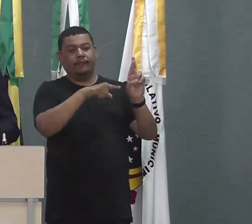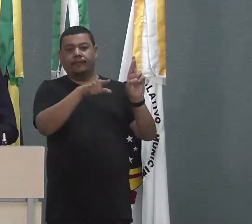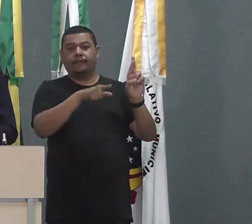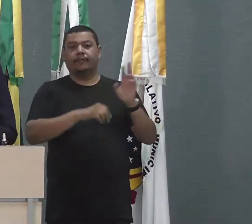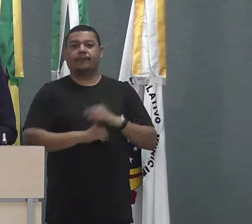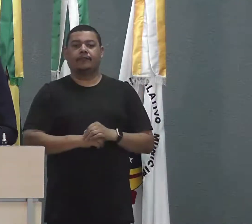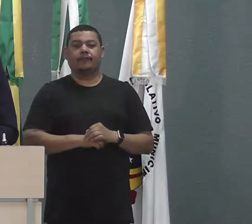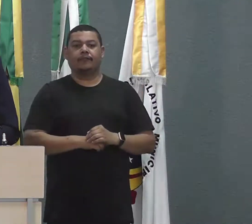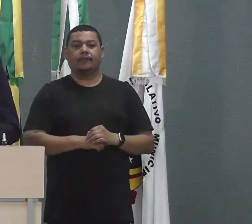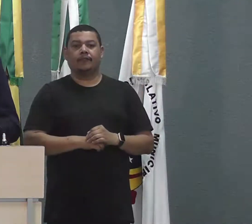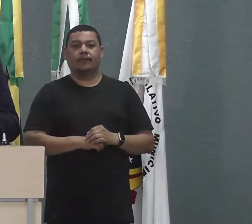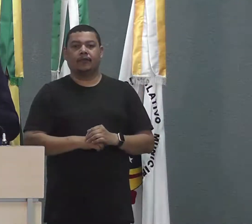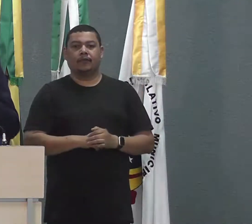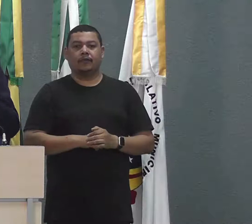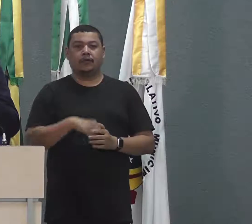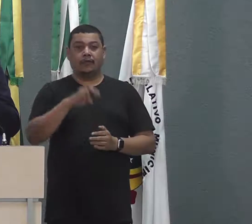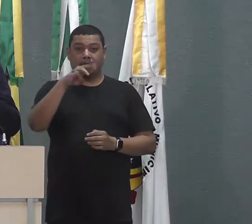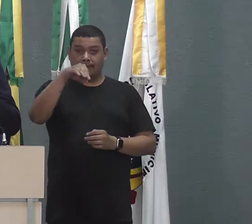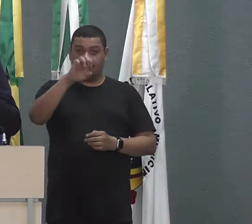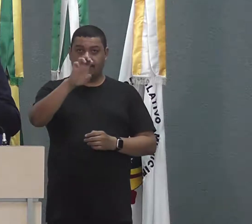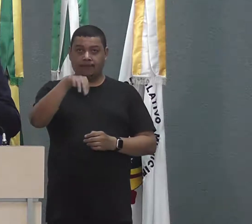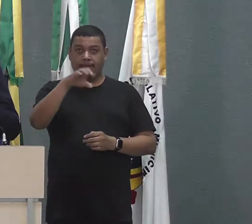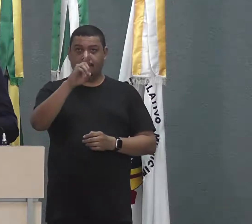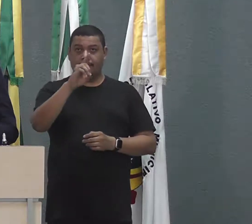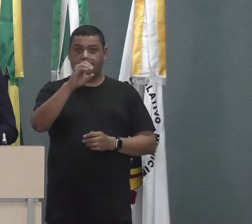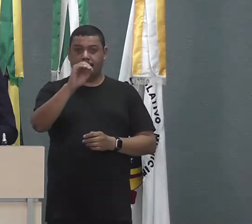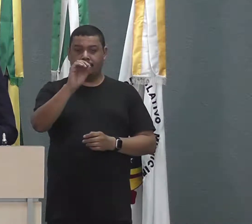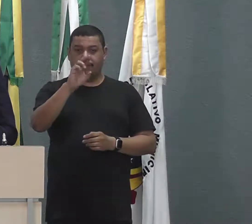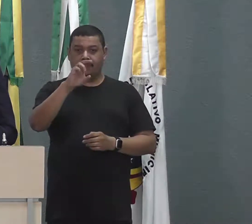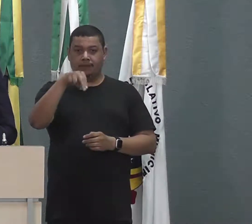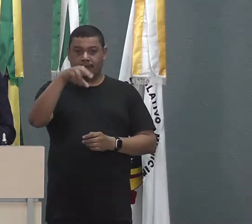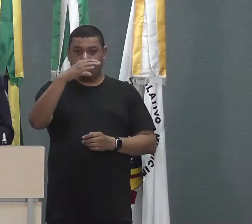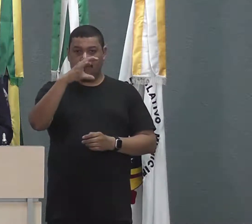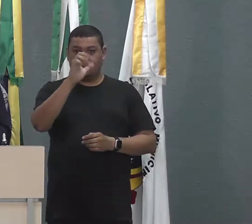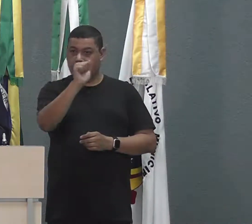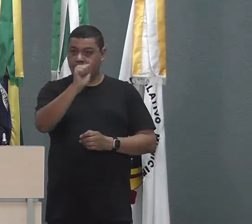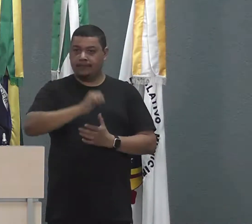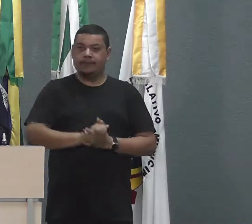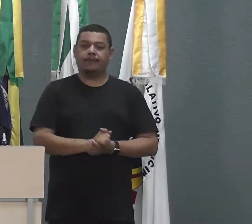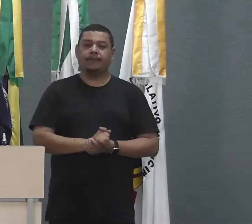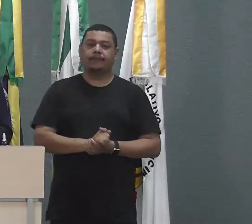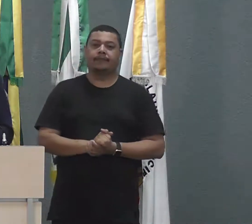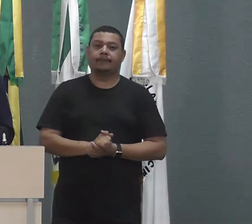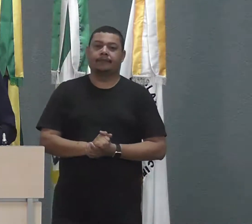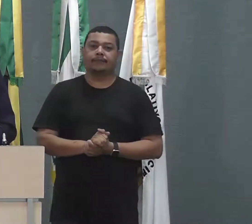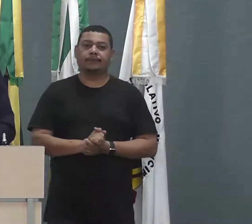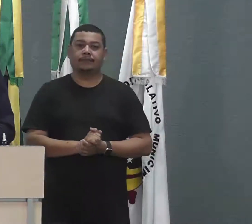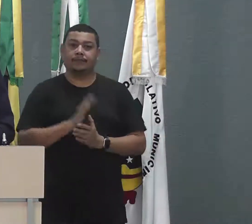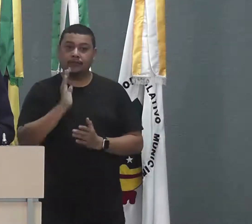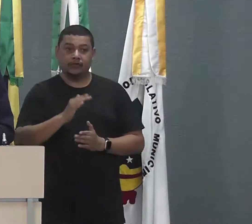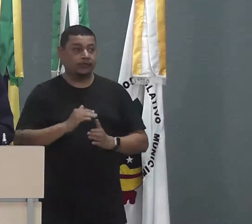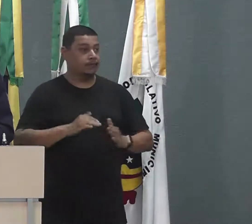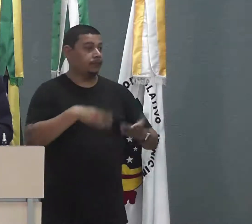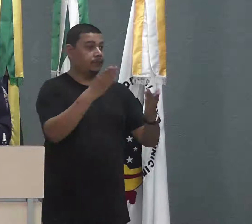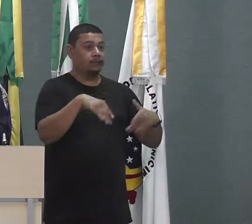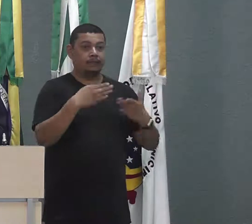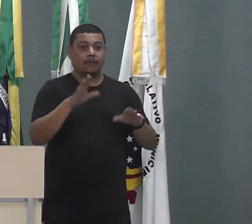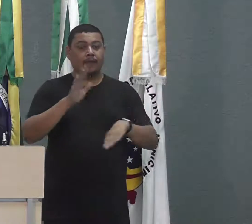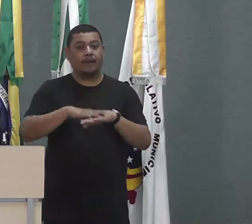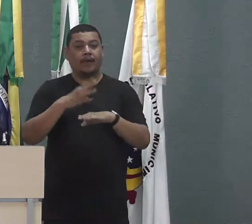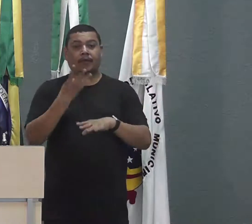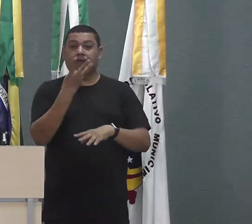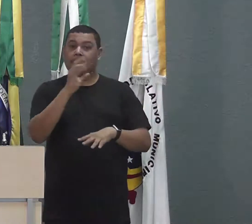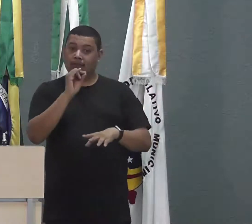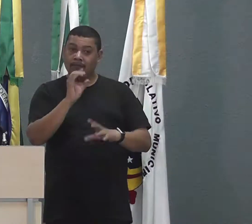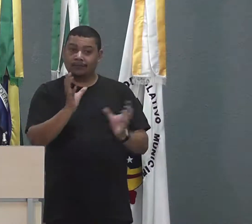polícia, o PM Mendonça, que tiveram lá no sábado, distribuindo mais de 40 cestas